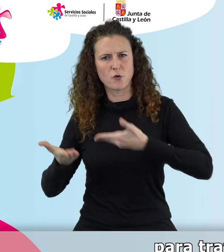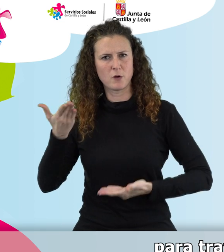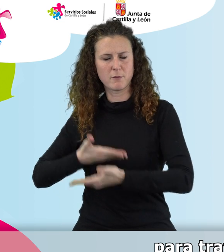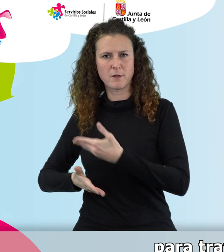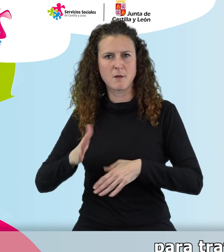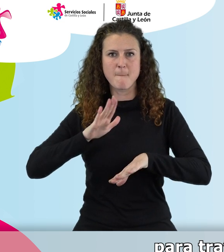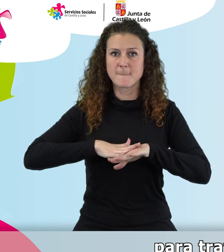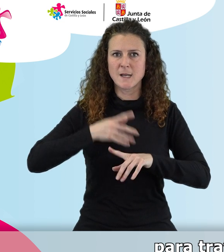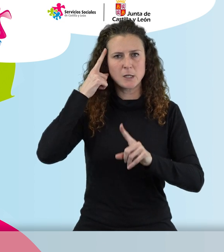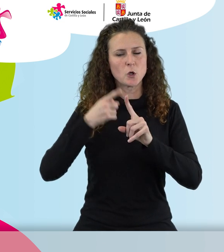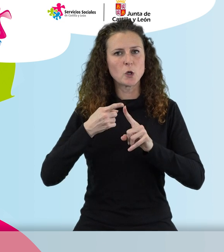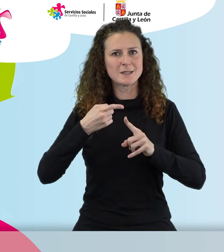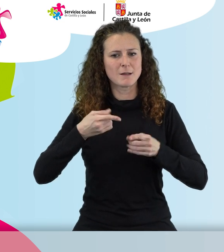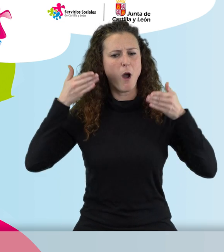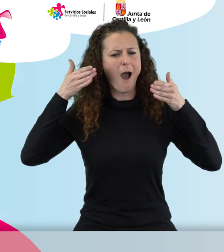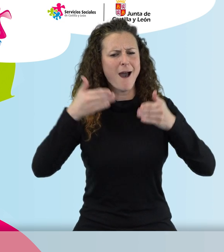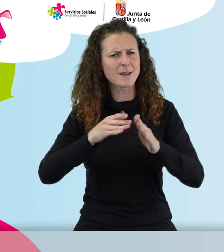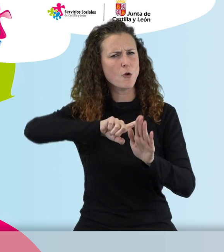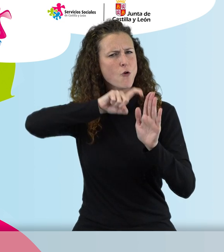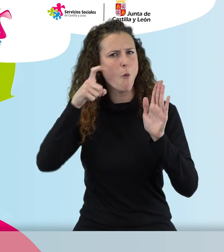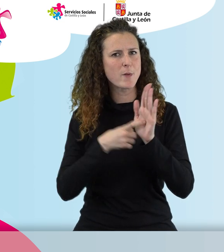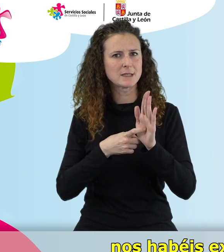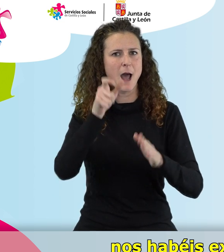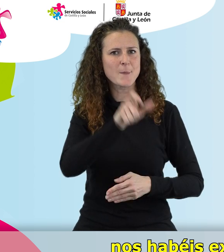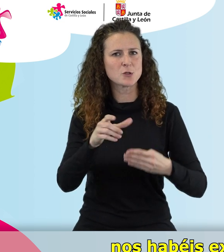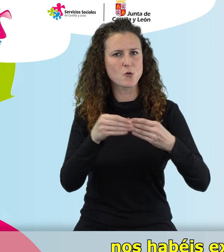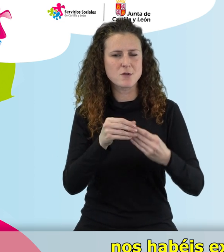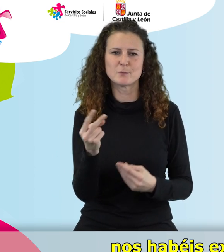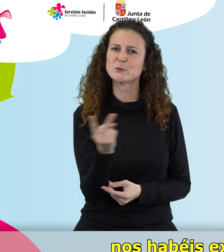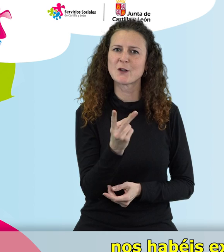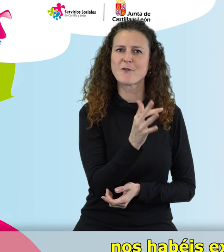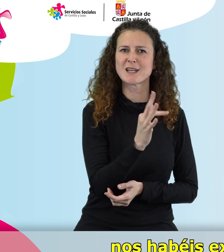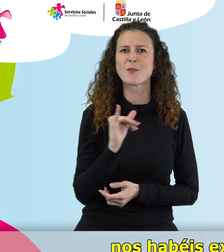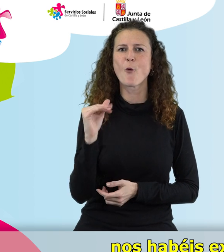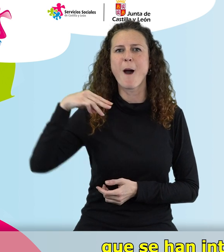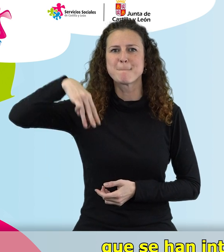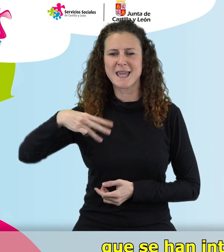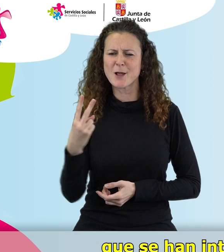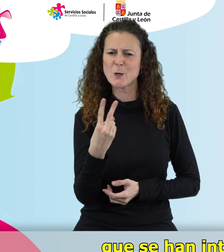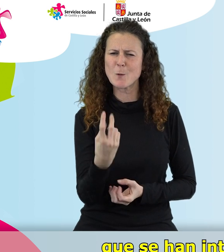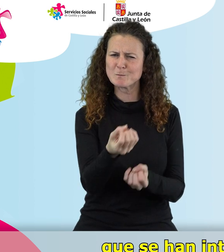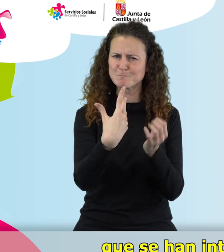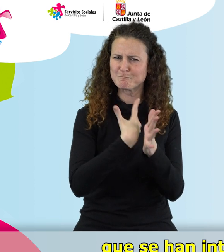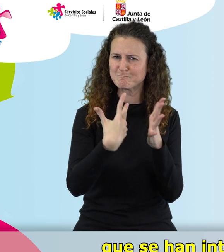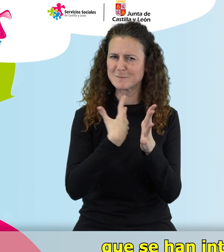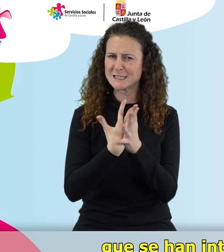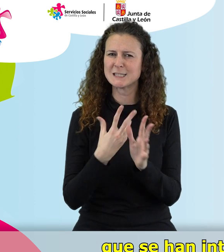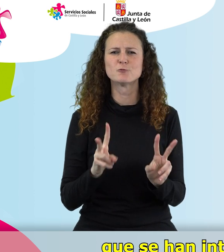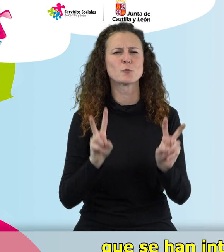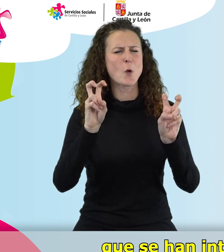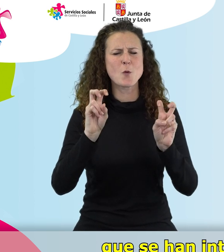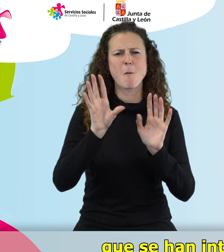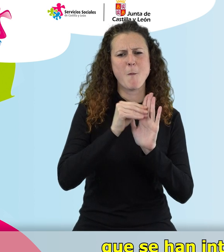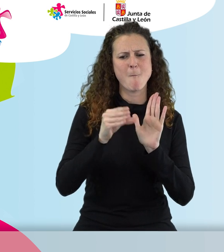siempre sea integral. Fernando y Juan Miguel, nos habéis explicado muchas novedades que se han introducido en la